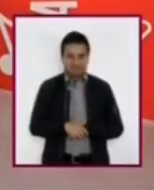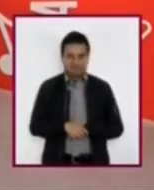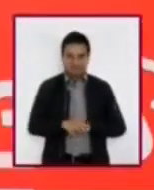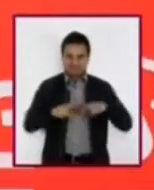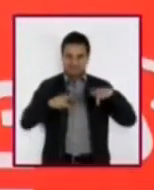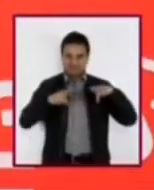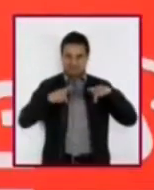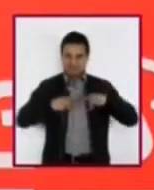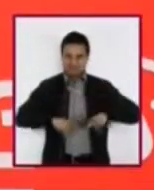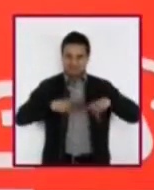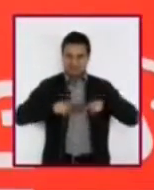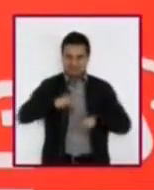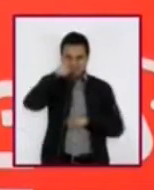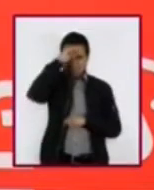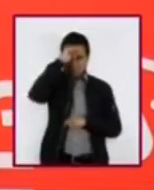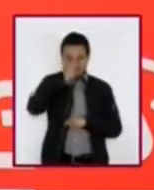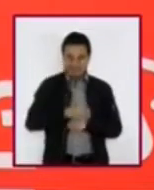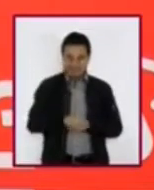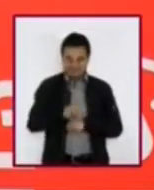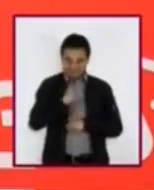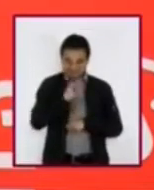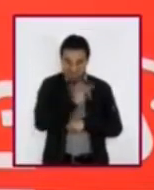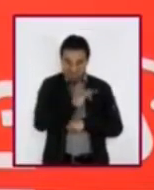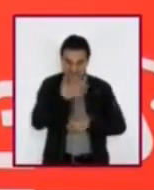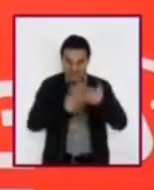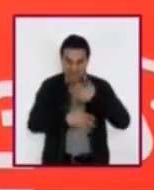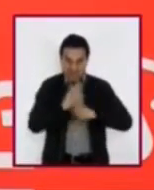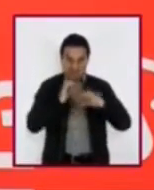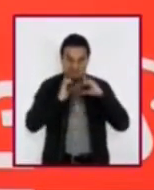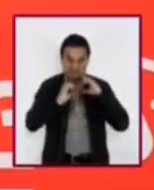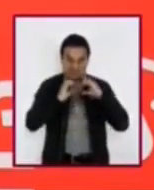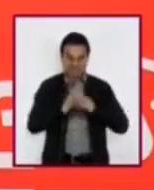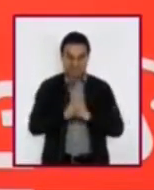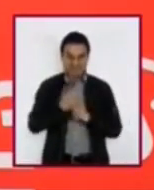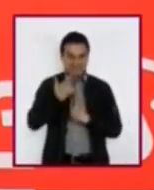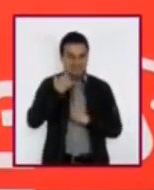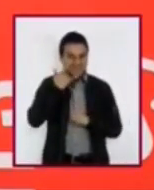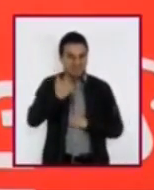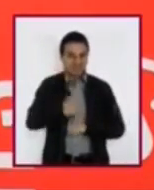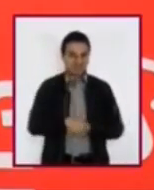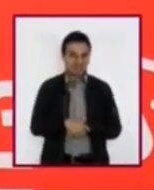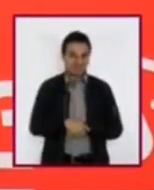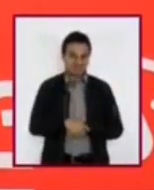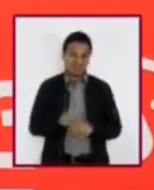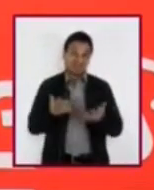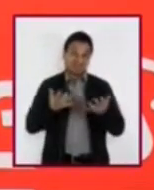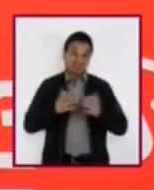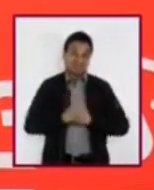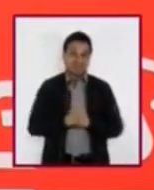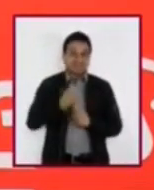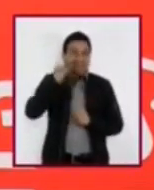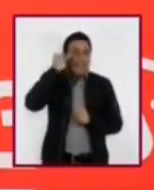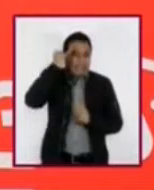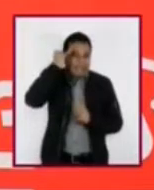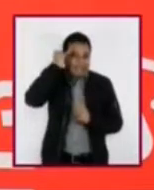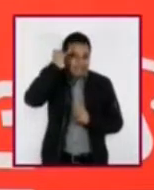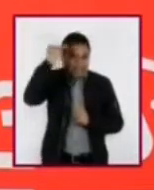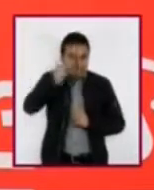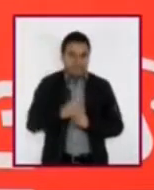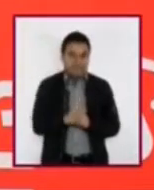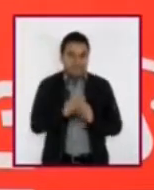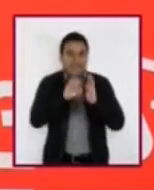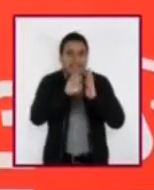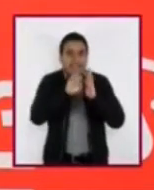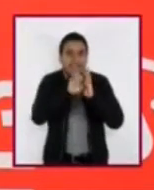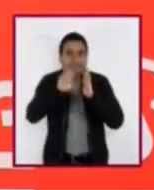comunicarnos. A veces creemos que muy poca gente tiene otras necesidades de comunicación, pero imagínense que solamente en nuestro